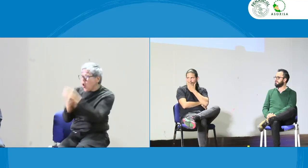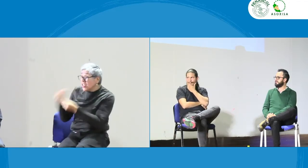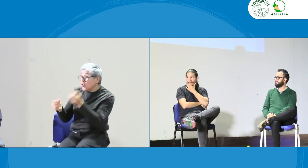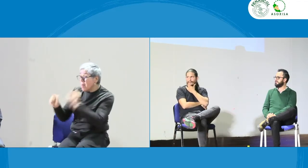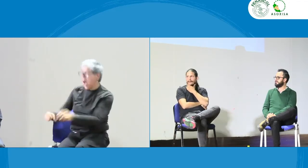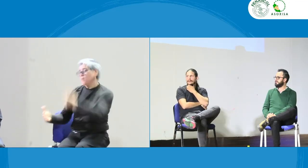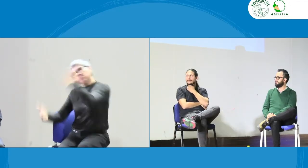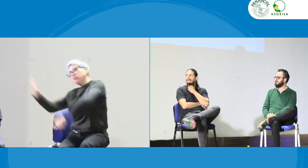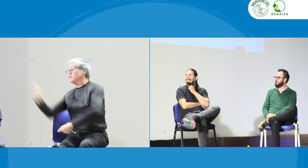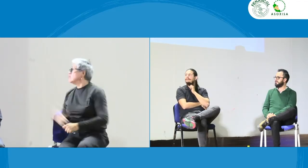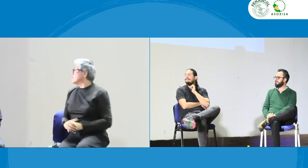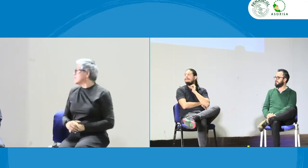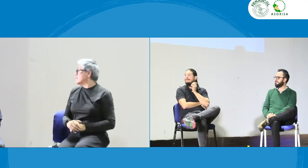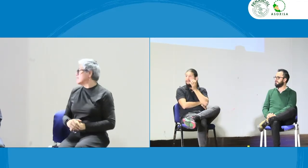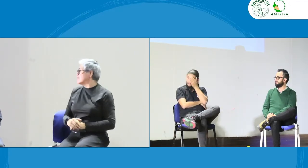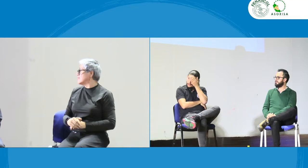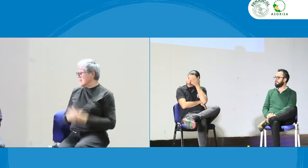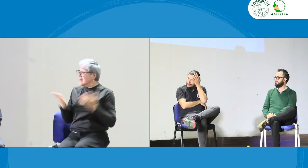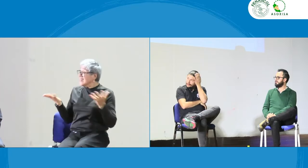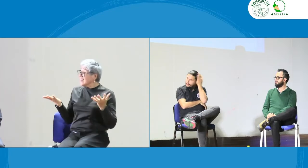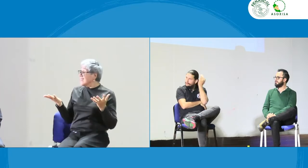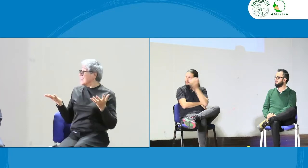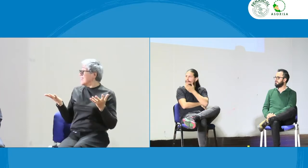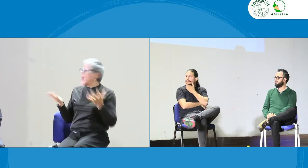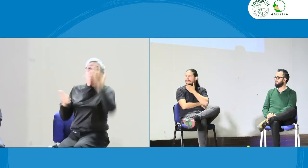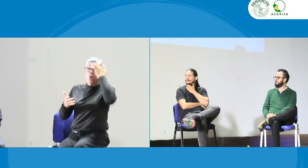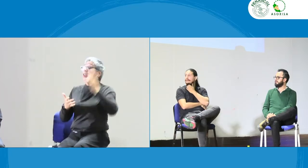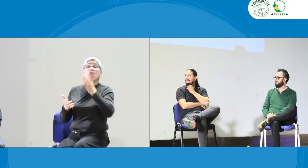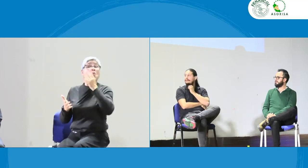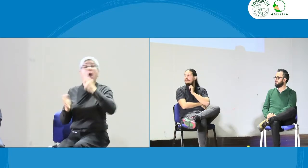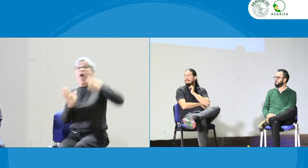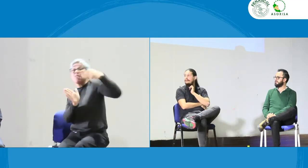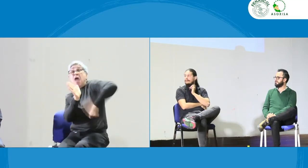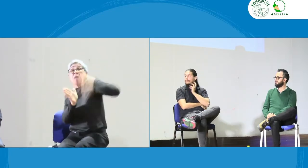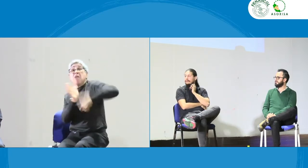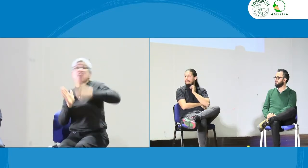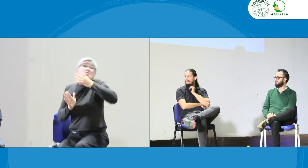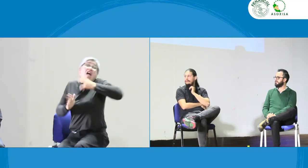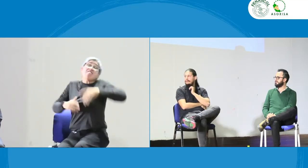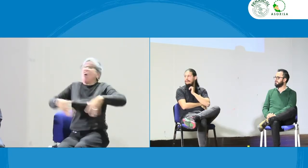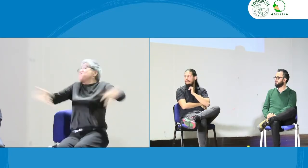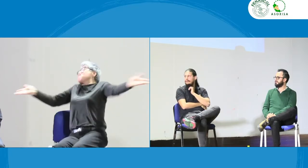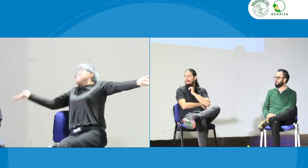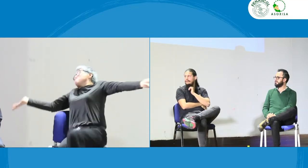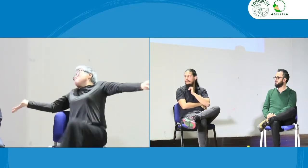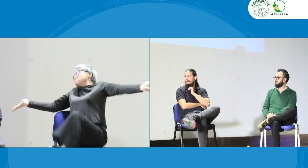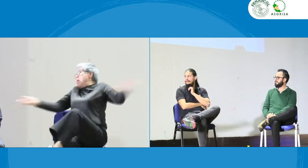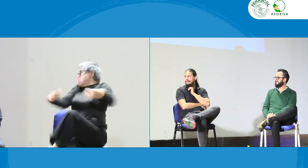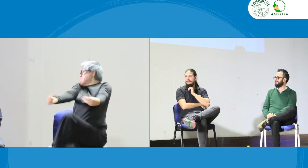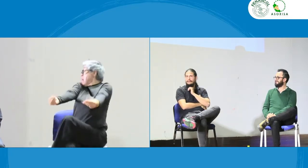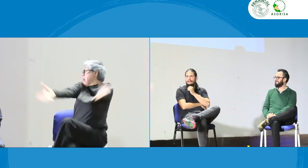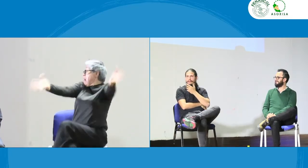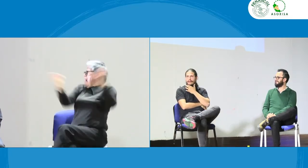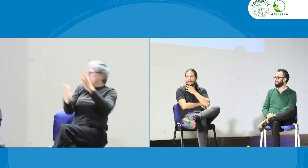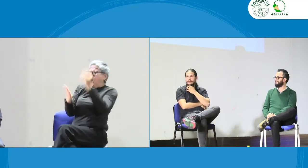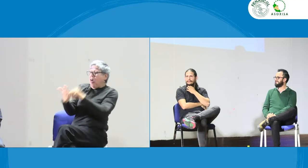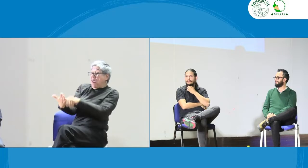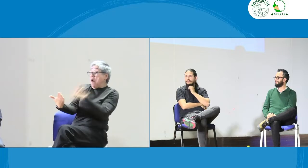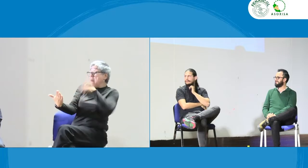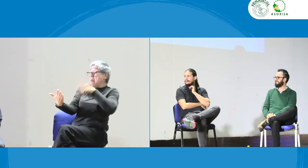revisemos, no, no está haciendo una mala práctica, se puede sancionar, porque si no hay esta acción, ¿para qué el